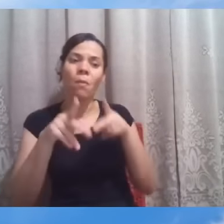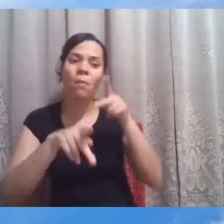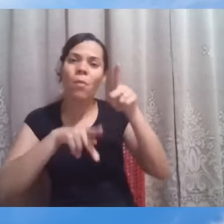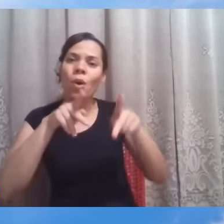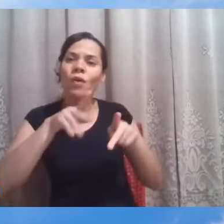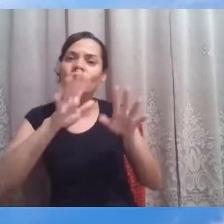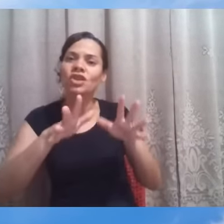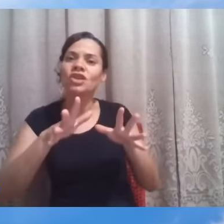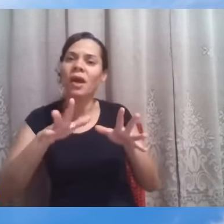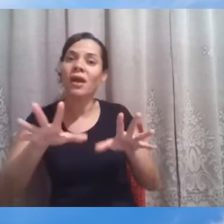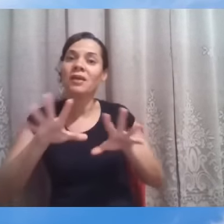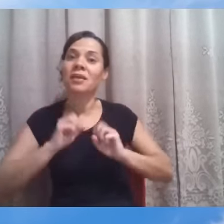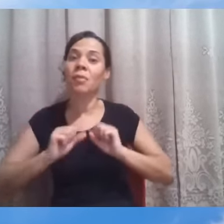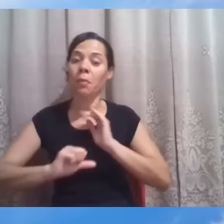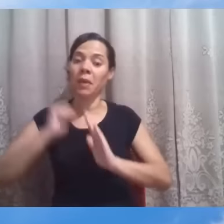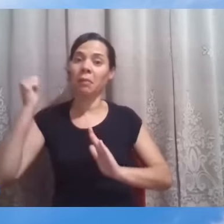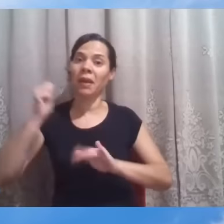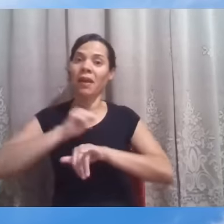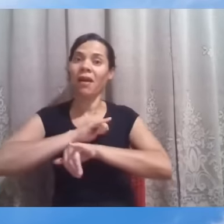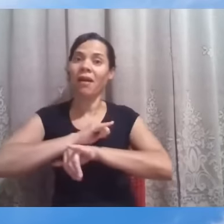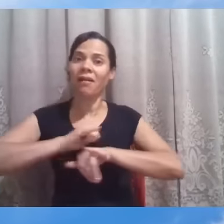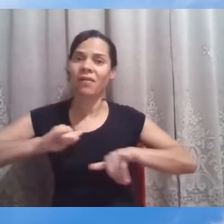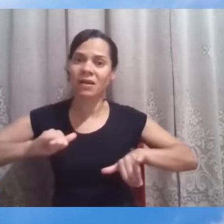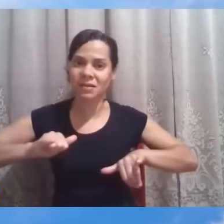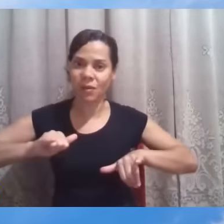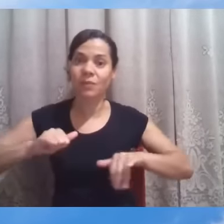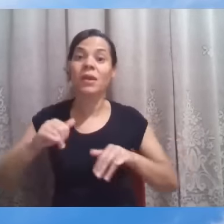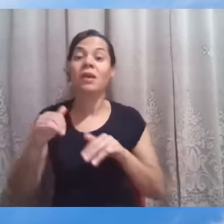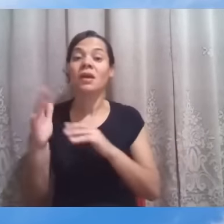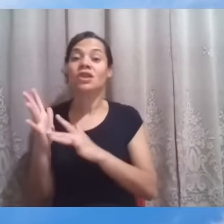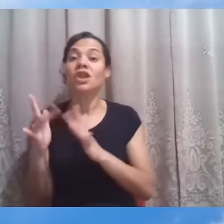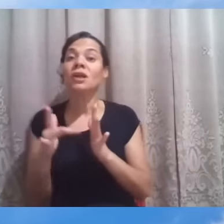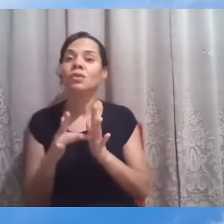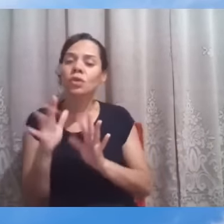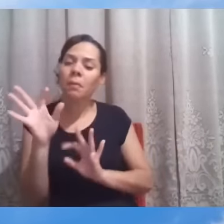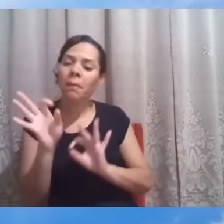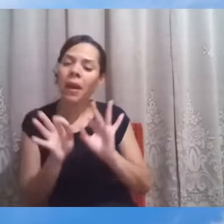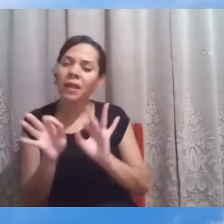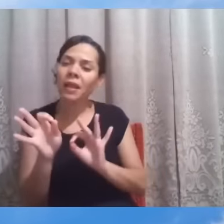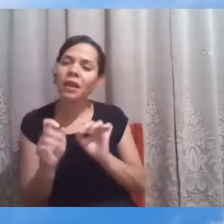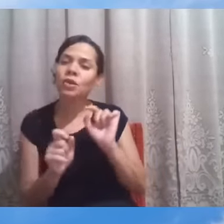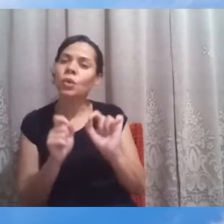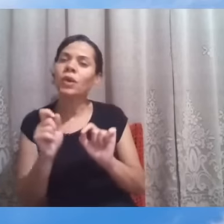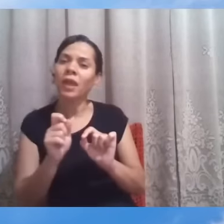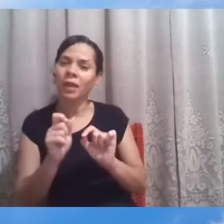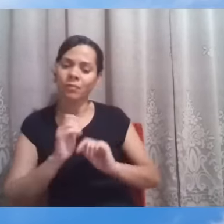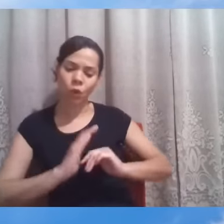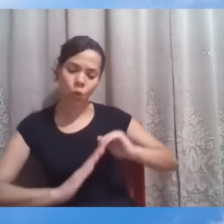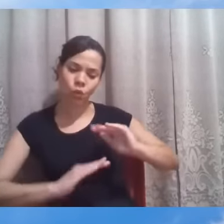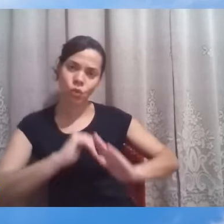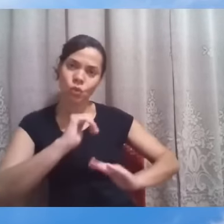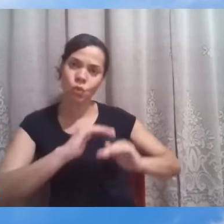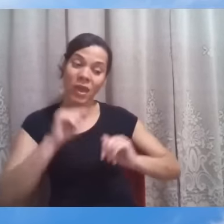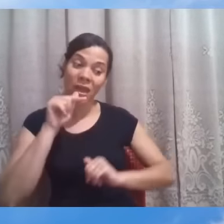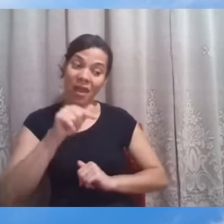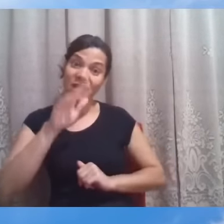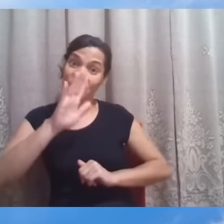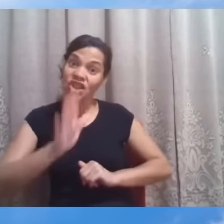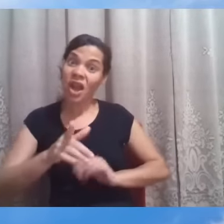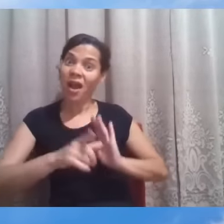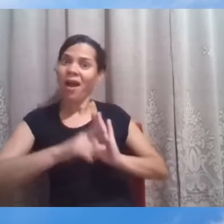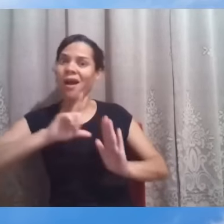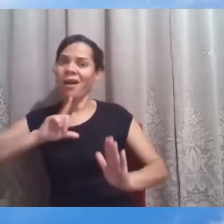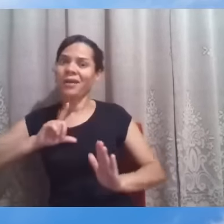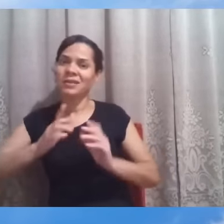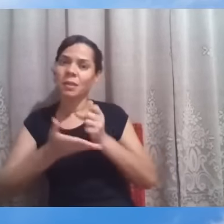Jesus, dentro de um programa, de um planejamento maior, vinha construir sobre aquelas bases que já haviam sido estabelecidas